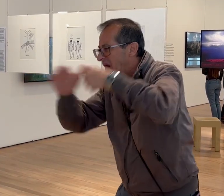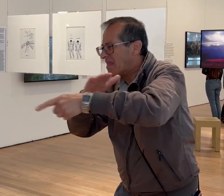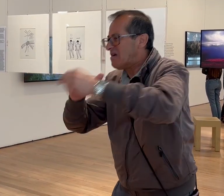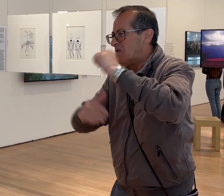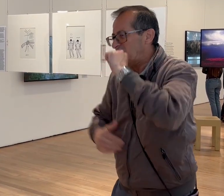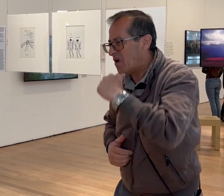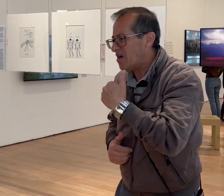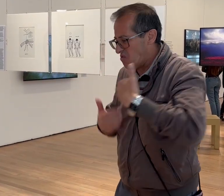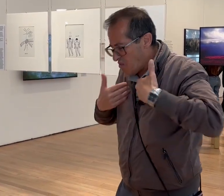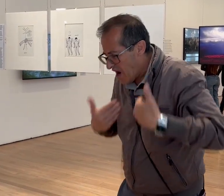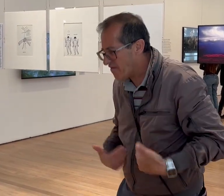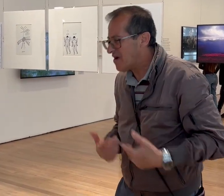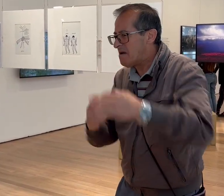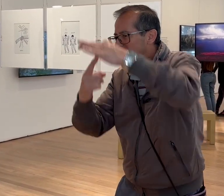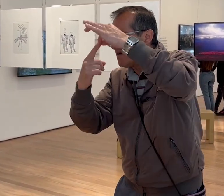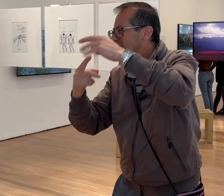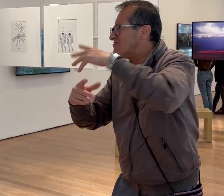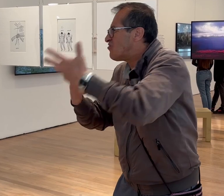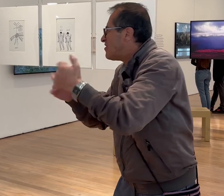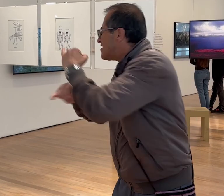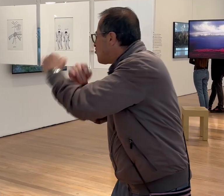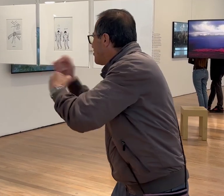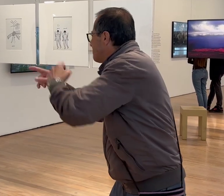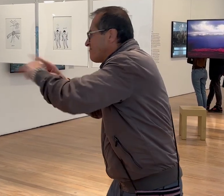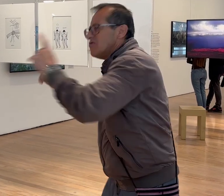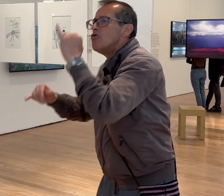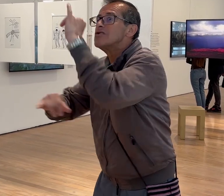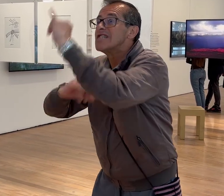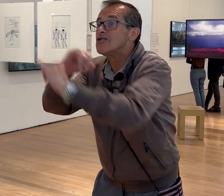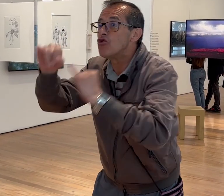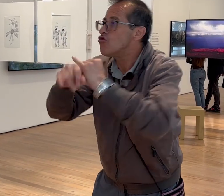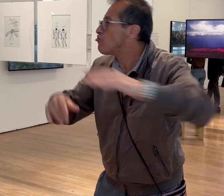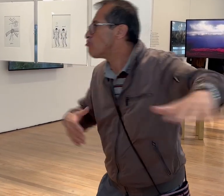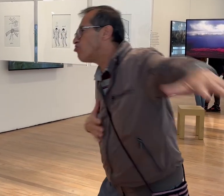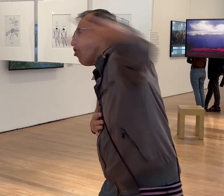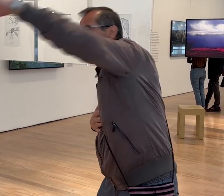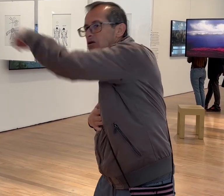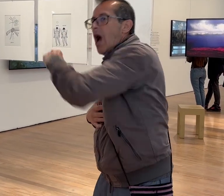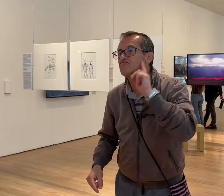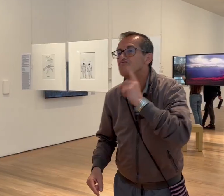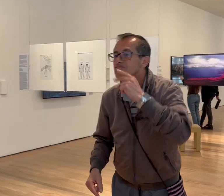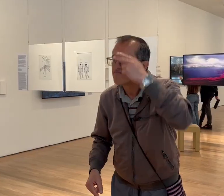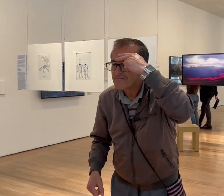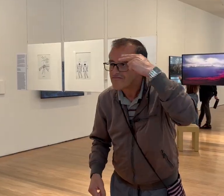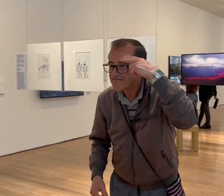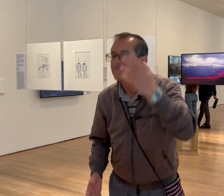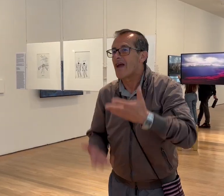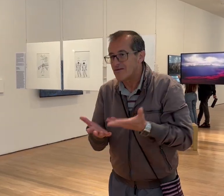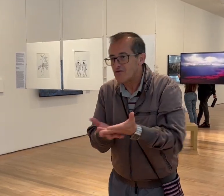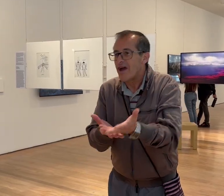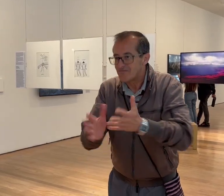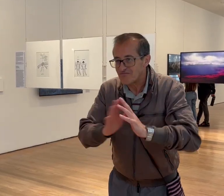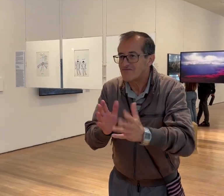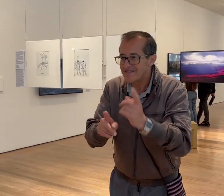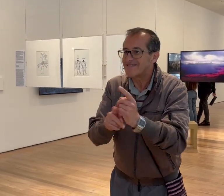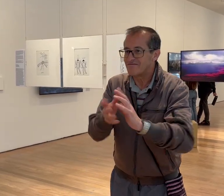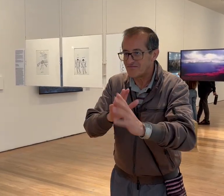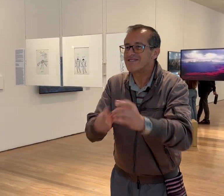especiales, sus sufrimientos, su cacería personas internacionales vinieron Si, José que es sordo ha